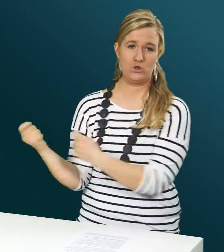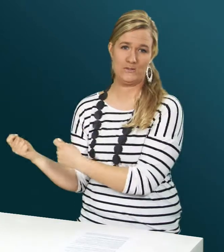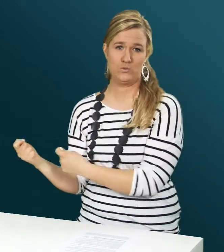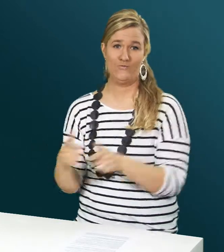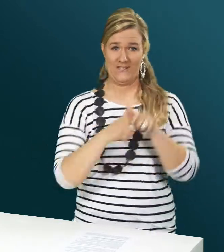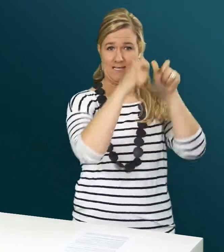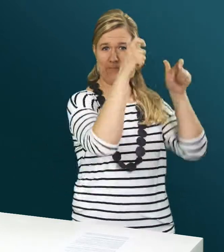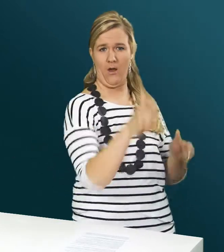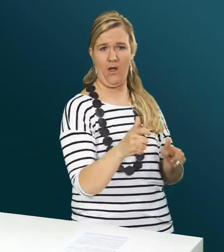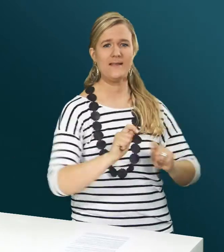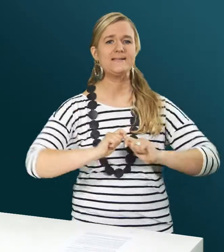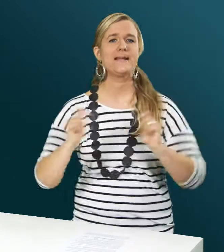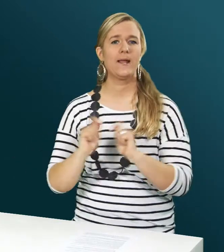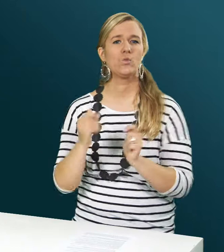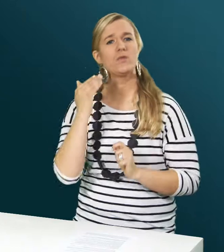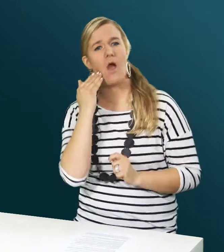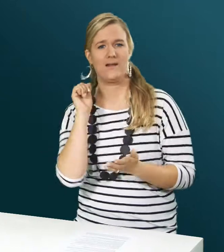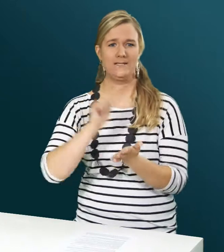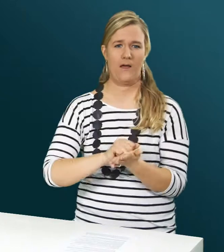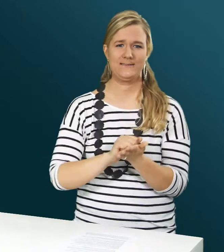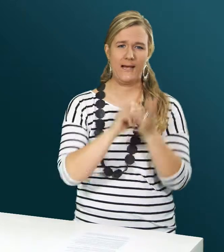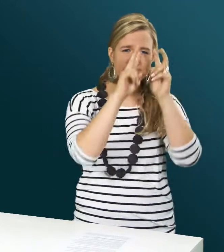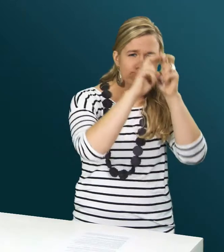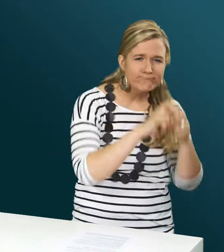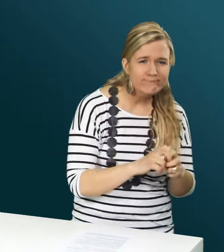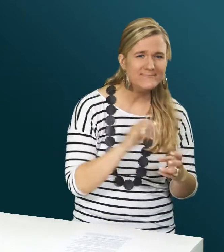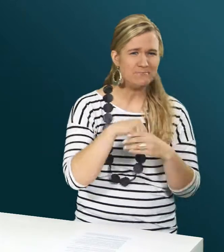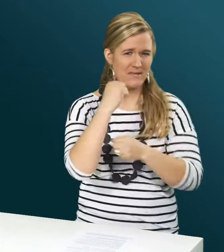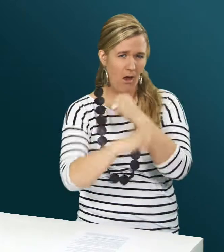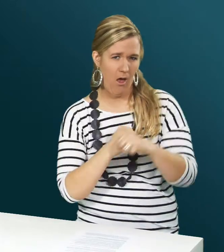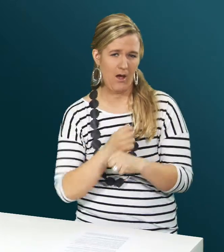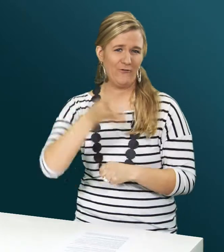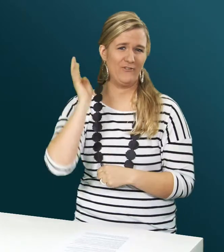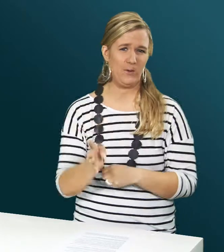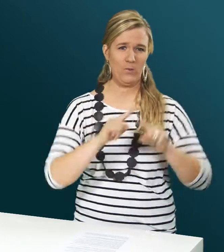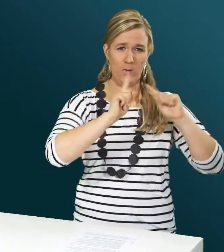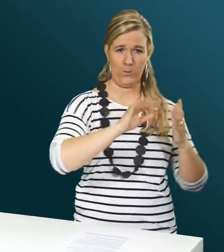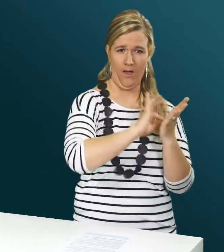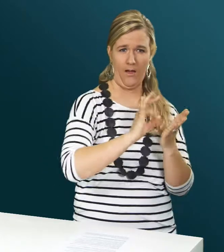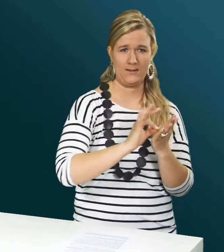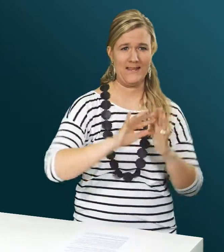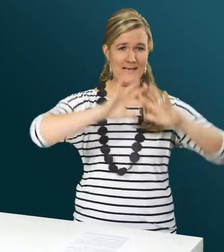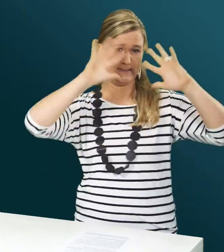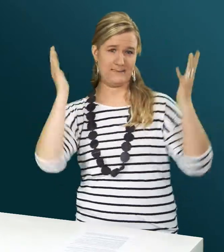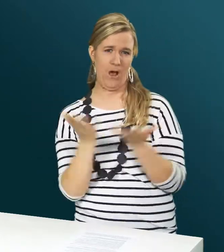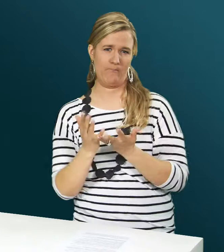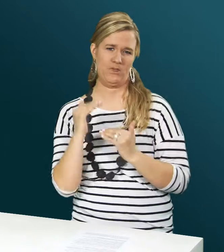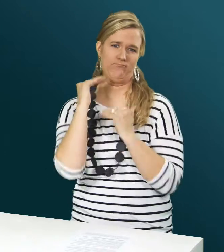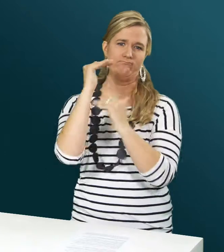jemand finanzielle Unterstützung bekommt. Laut Tagesanzeiger werden pro Jahr 4'000 Gutachten mit einem Gesamtwert